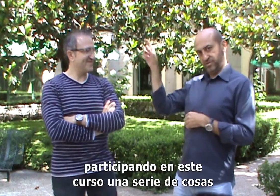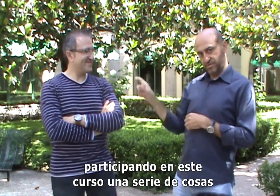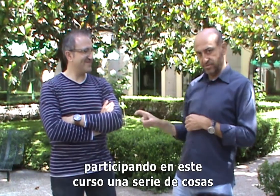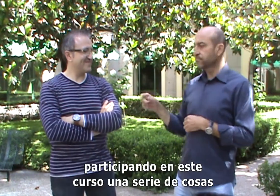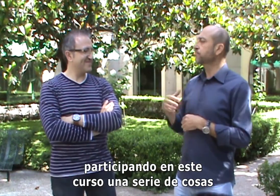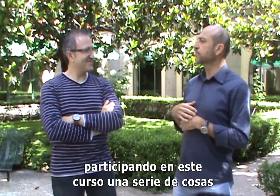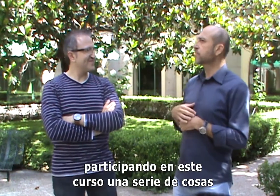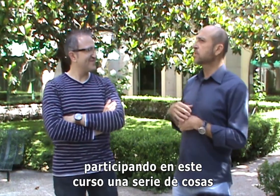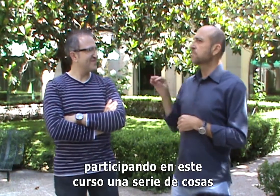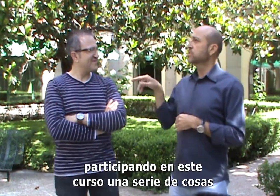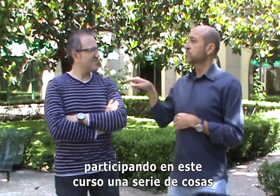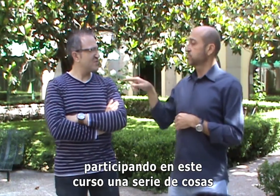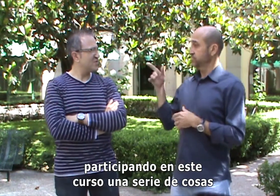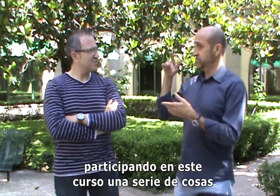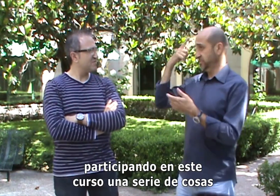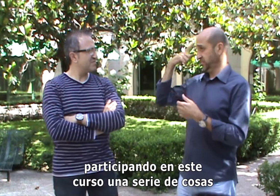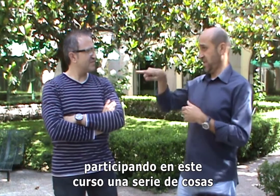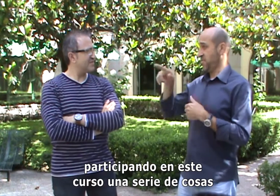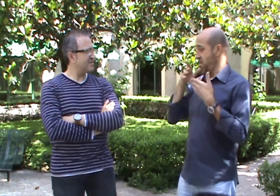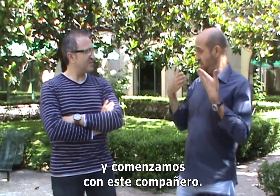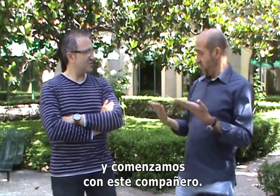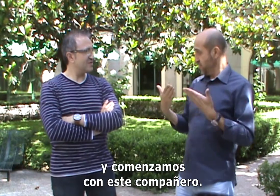una serie de cosas y comenzamos con este compañero.